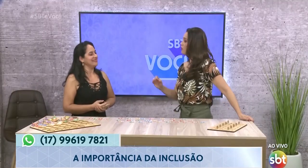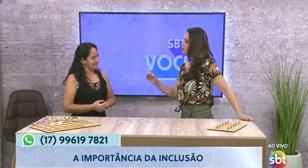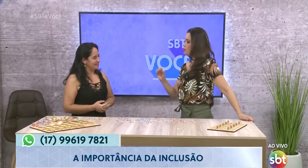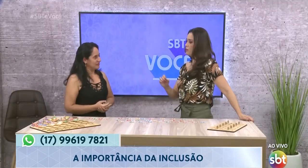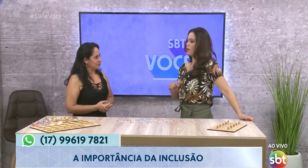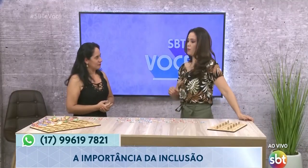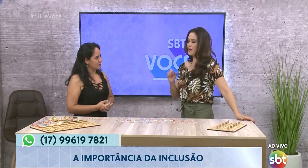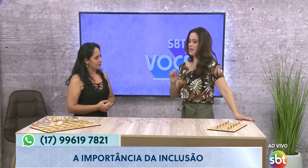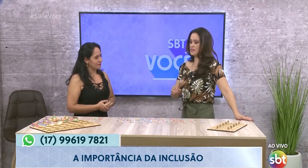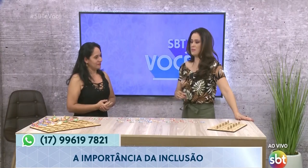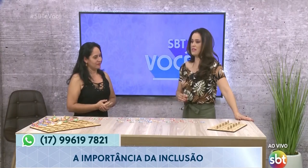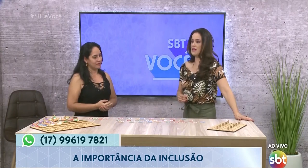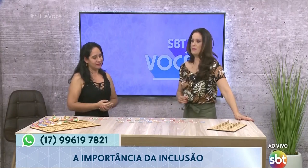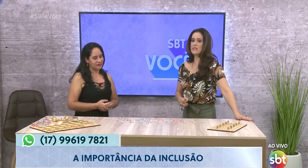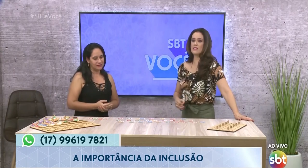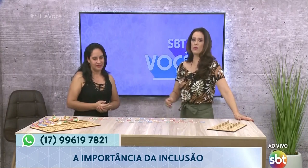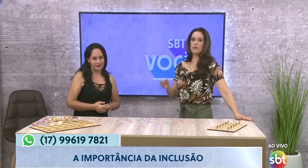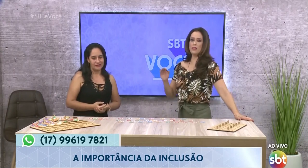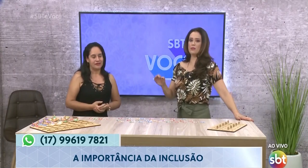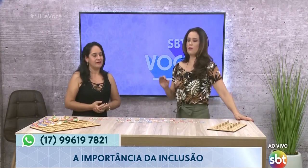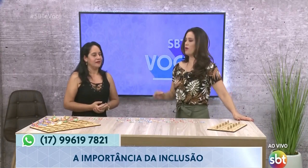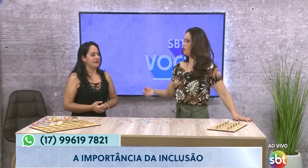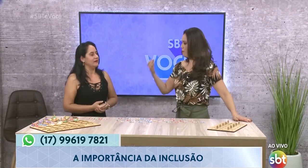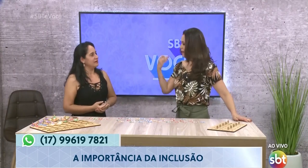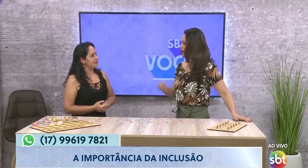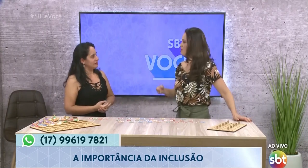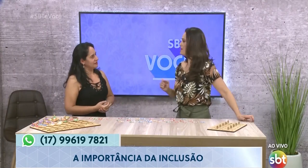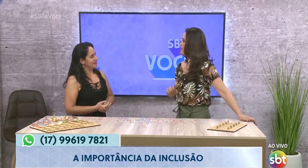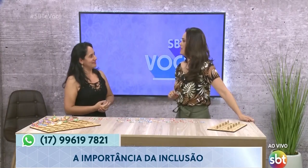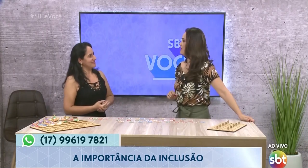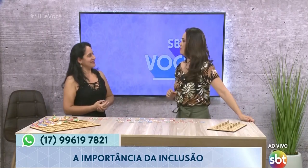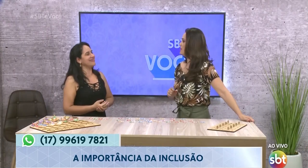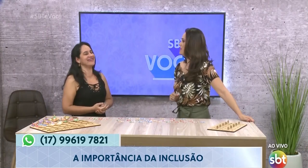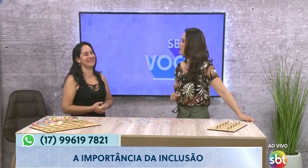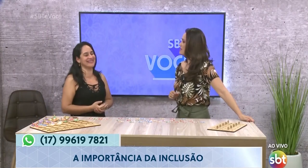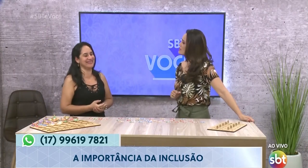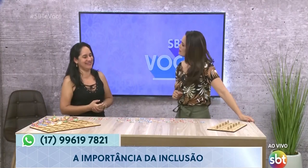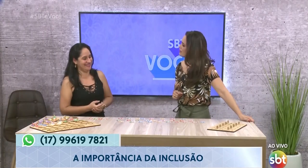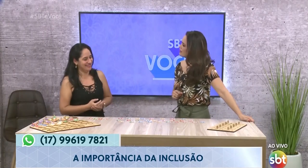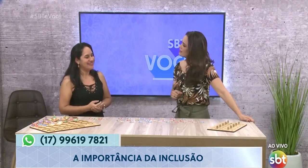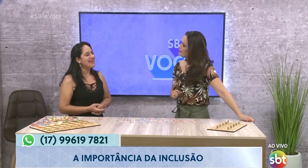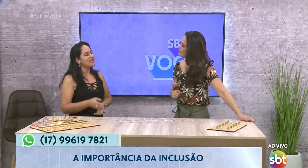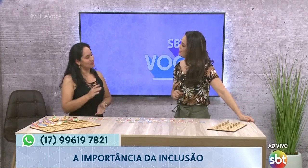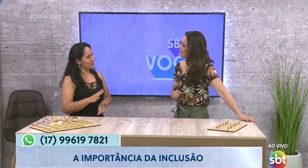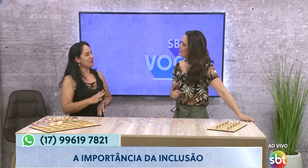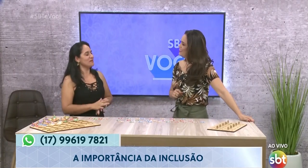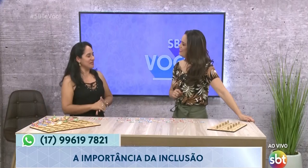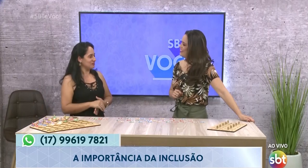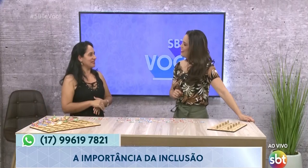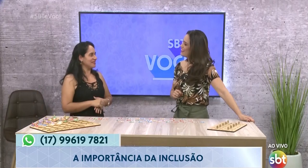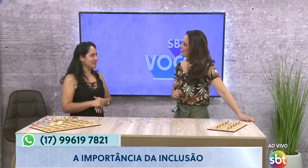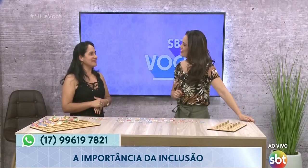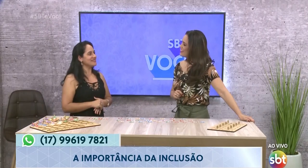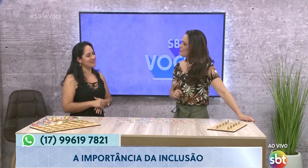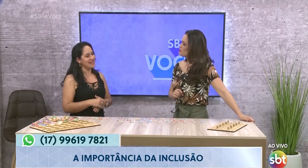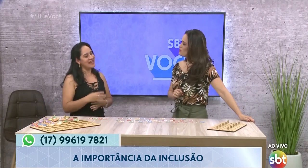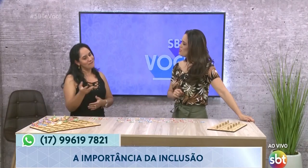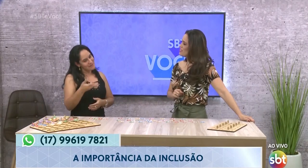Quanto tempo demora pra uma criança aprender libras e quanto tempo demora pra uma macaca véia que nem eu aprender libras? Geralmente a criança é